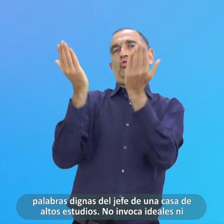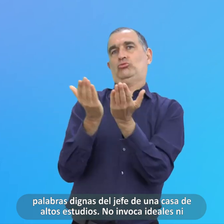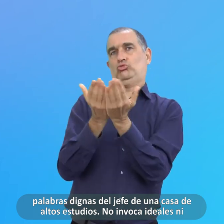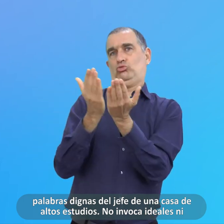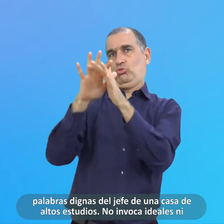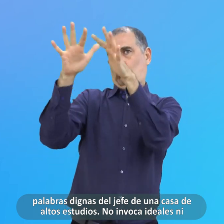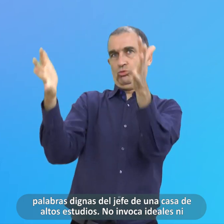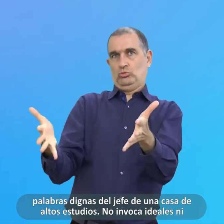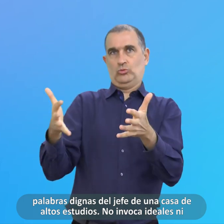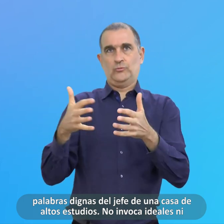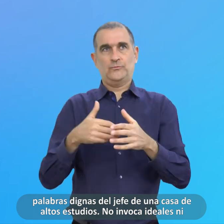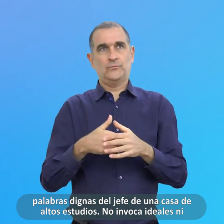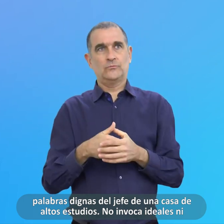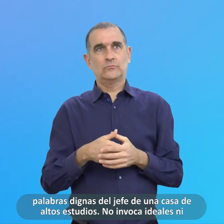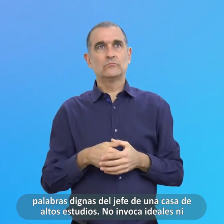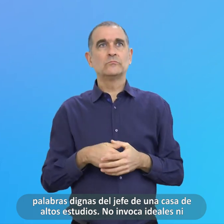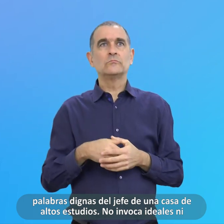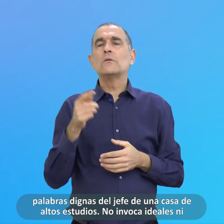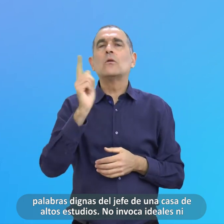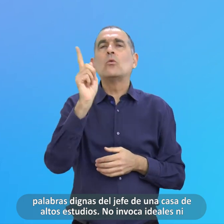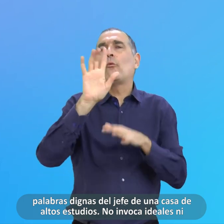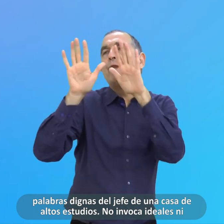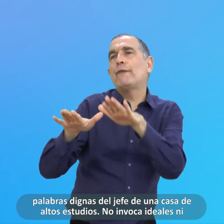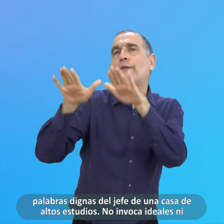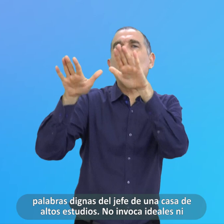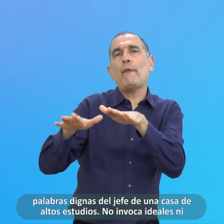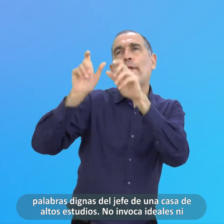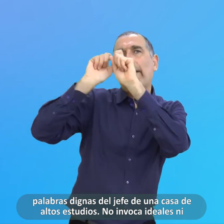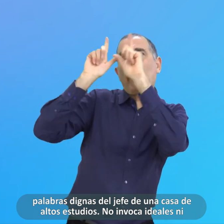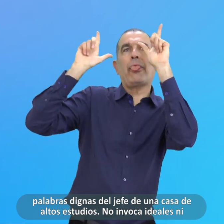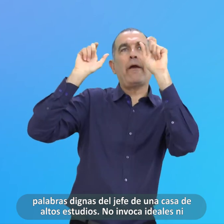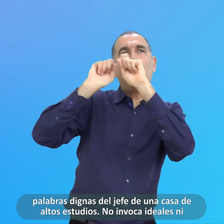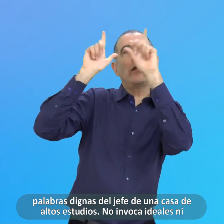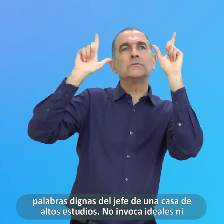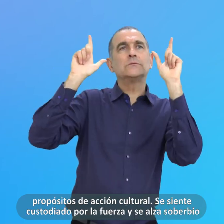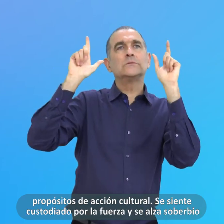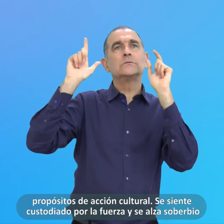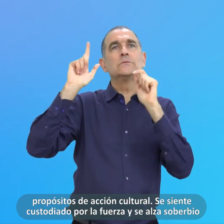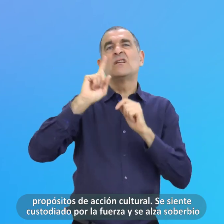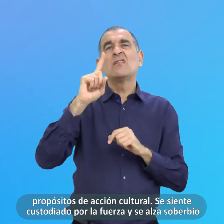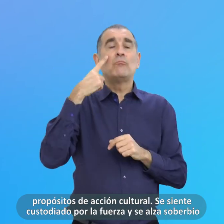Estudios No Invoca Ideales Ni